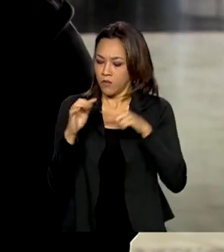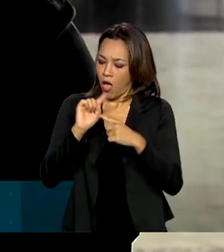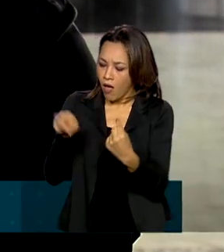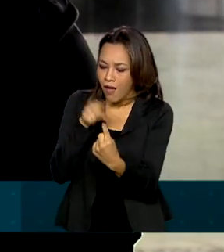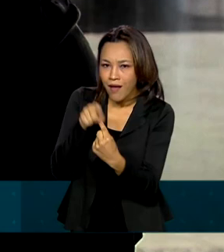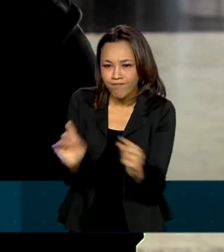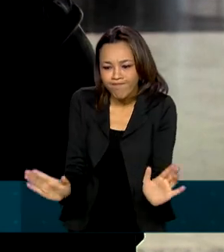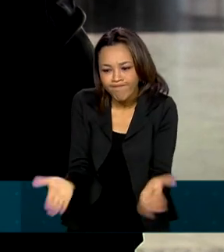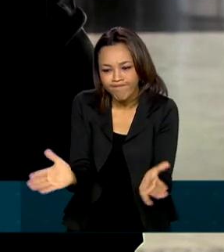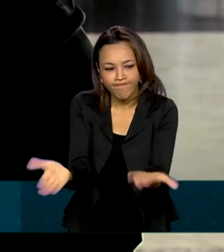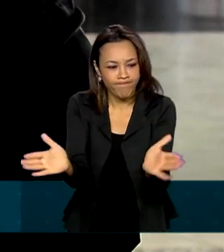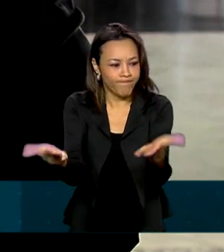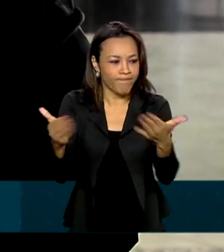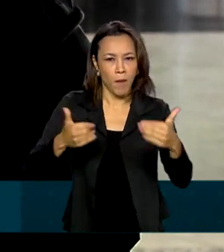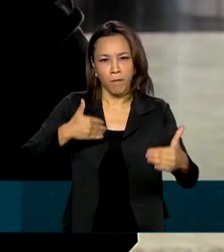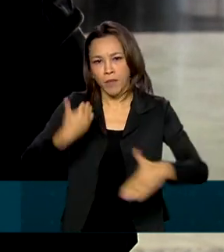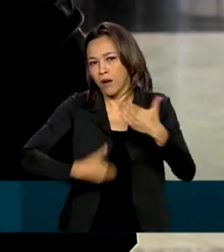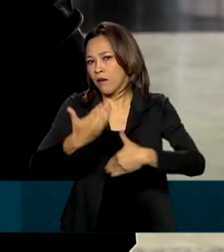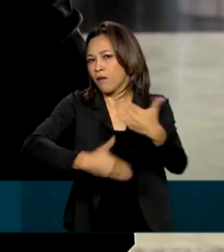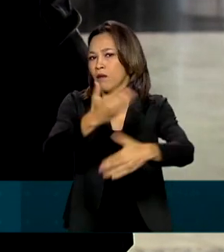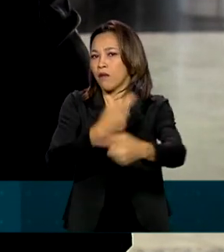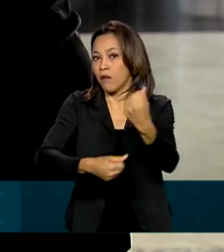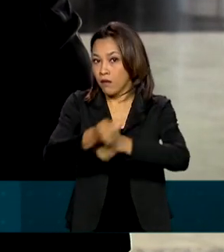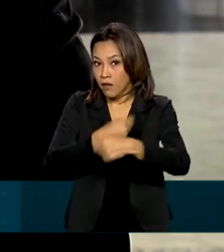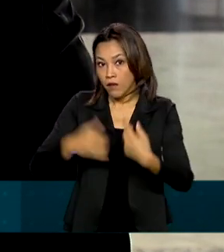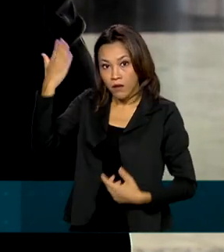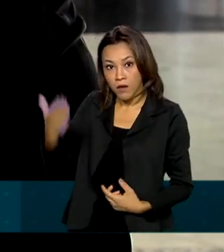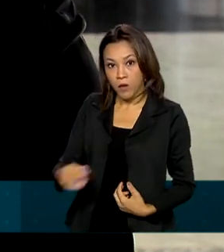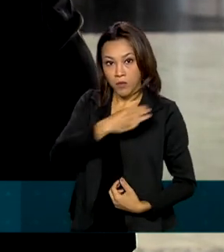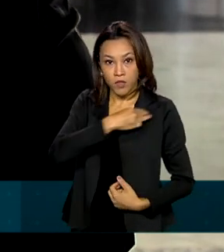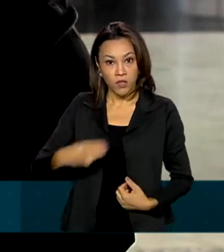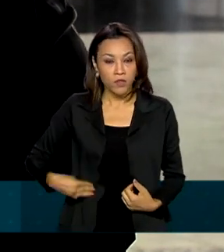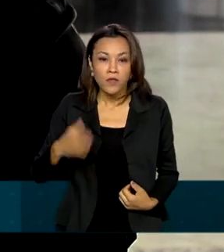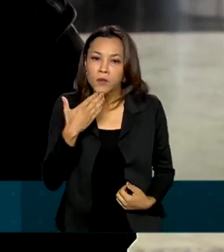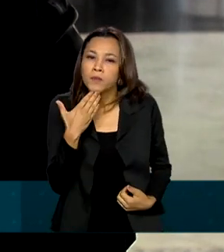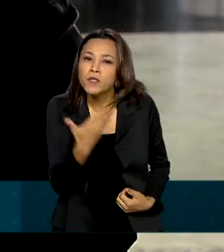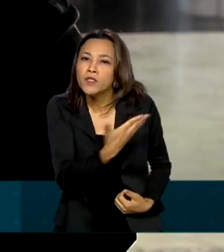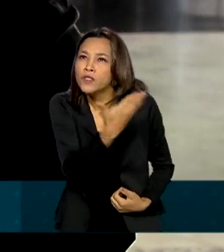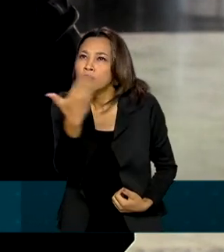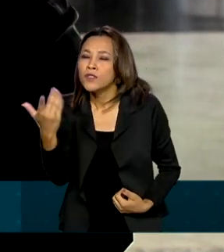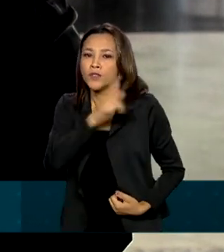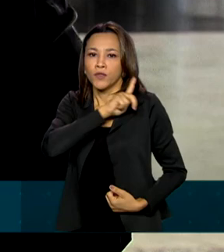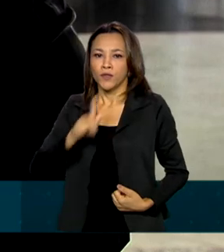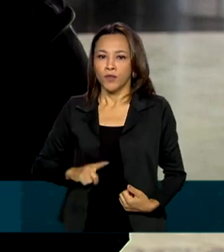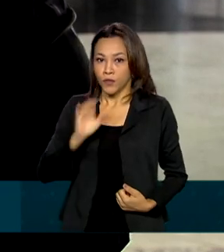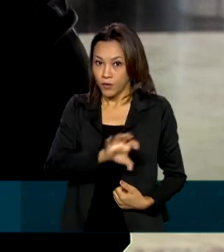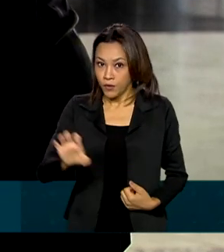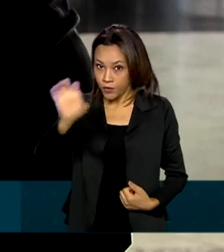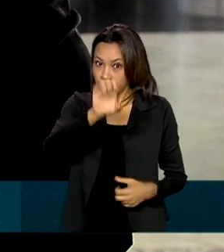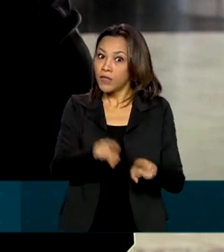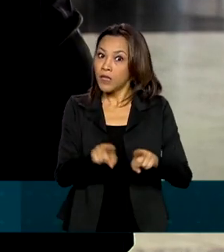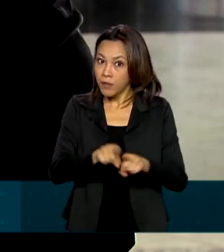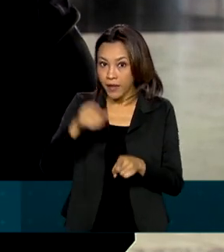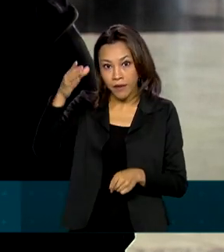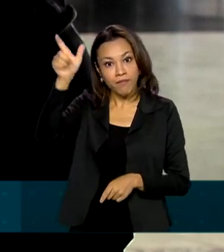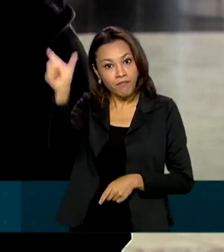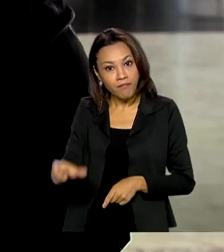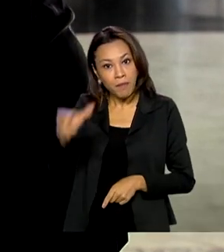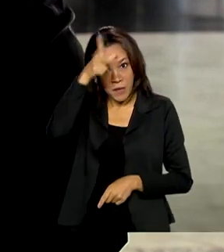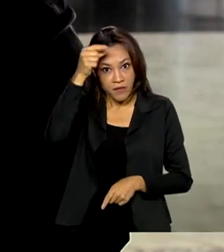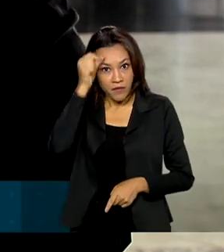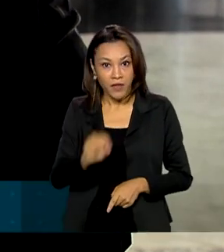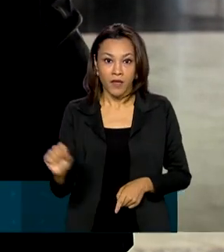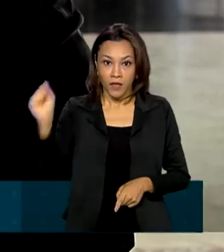retomada do crescimento da economia, Gilson Machado fez um apelo a governadores e prefeitos em relação às medidas contra o